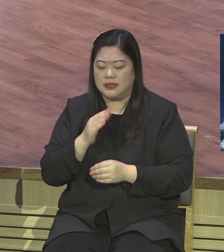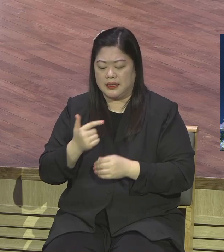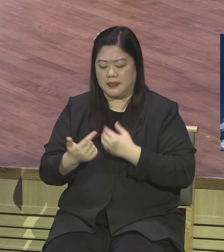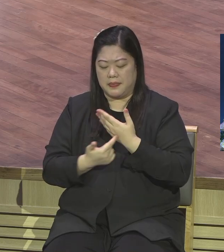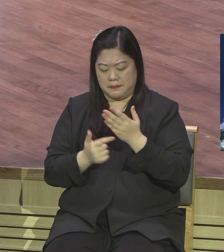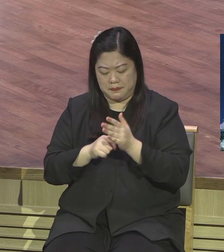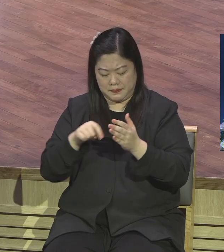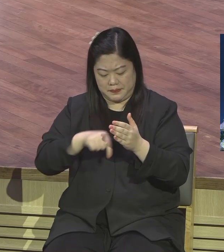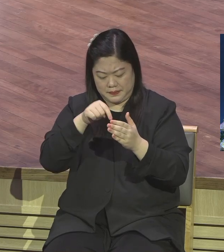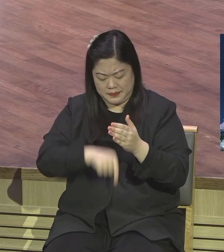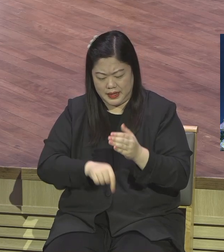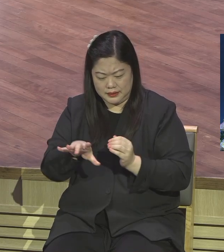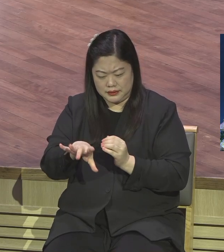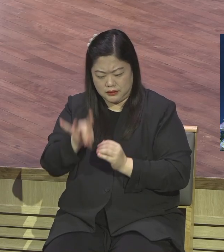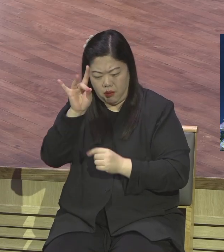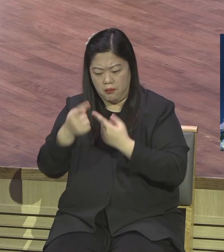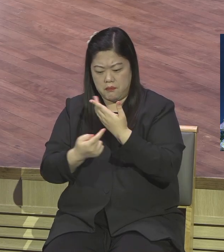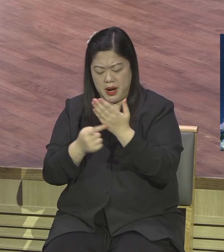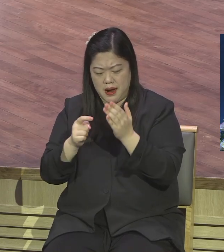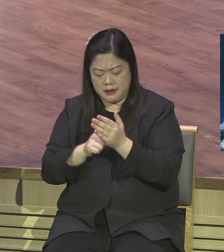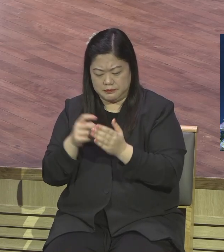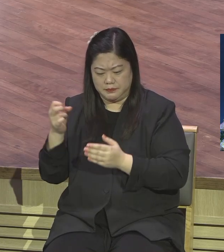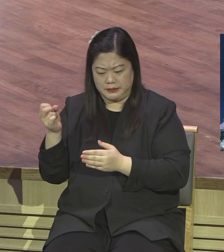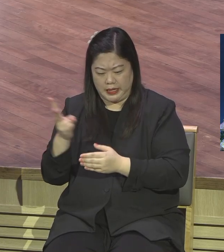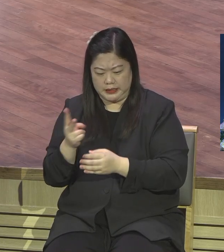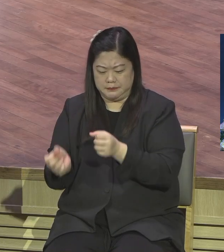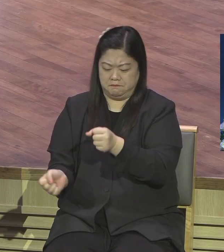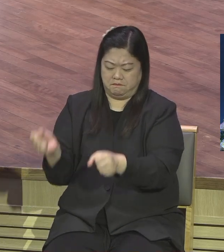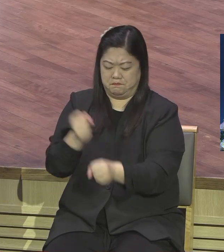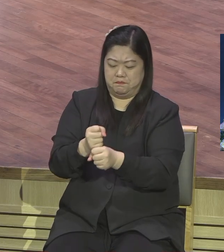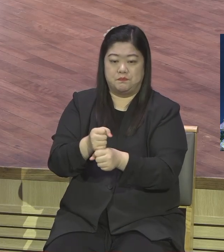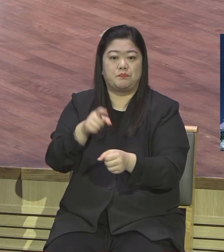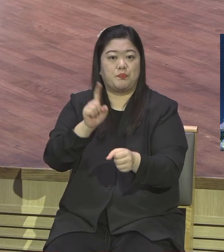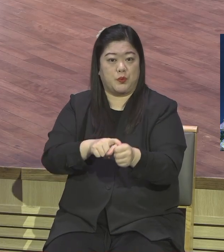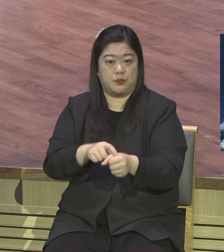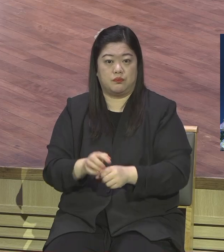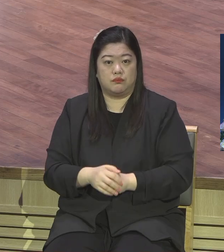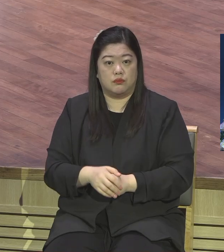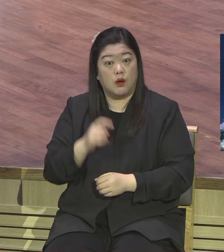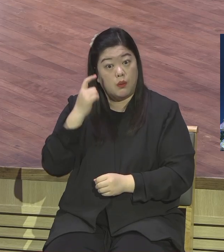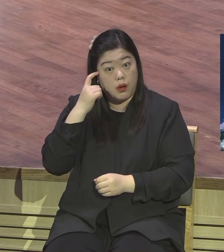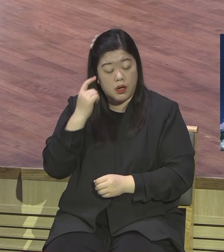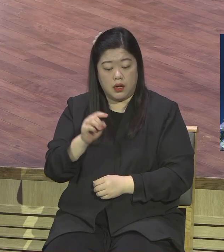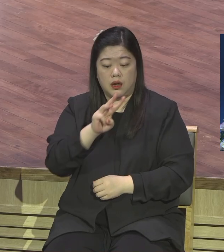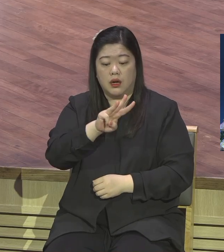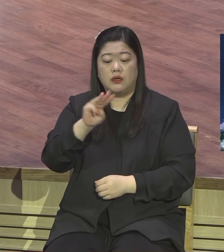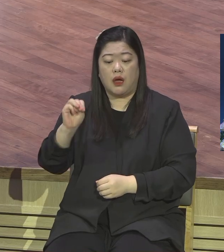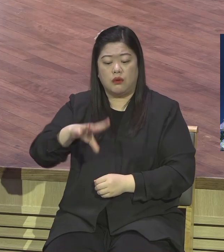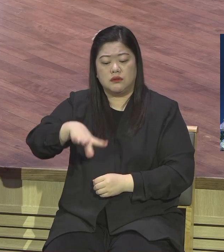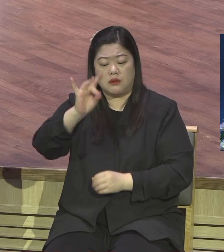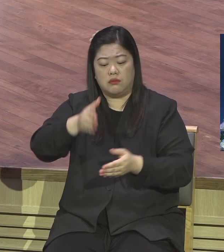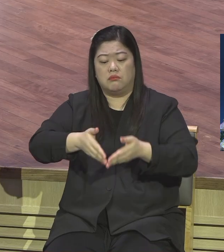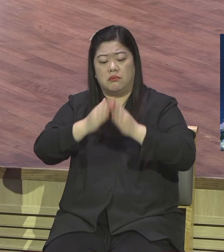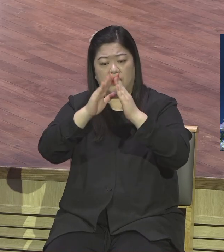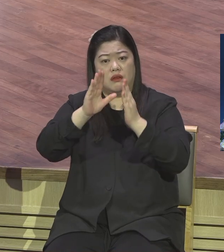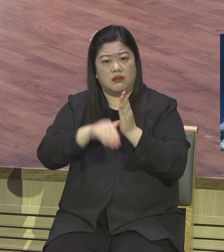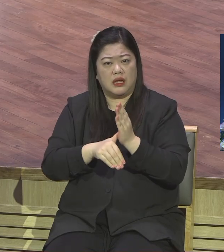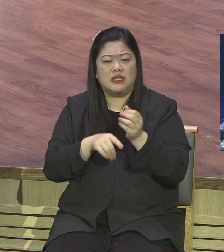위함이에요. 장립 기념일이 바로 왜 이 교회가 어떻게 시작되었냐. 올해 코로나19로 인해서